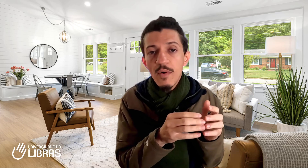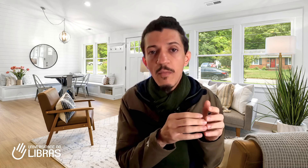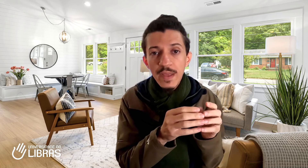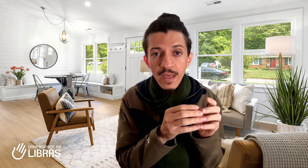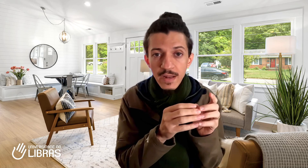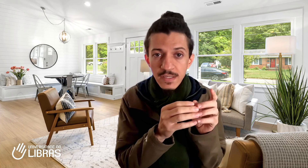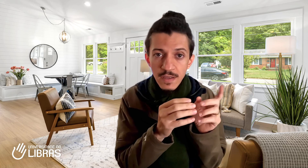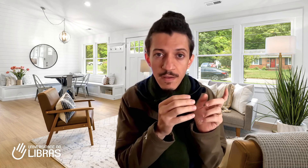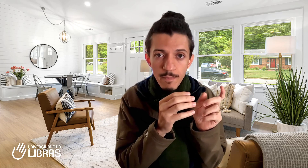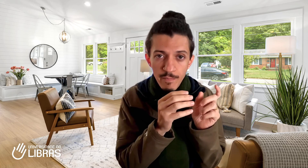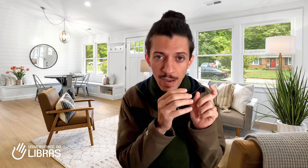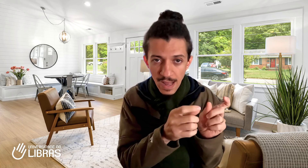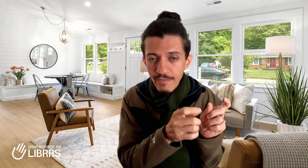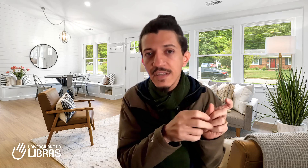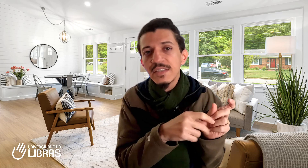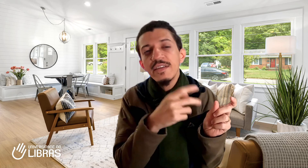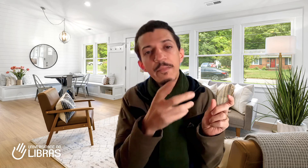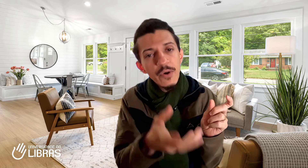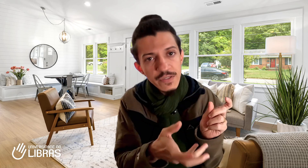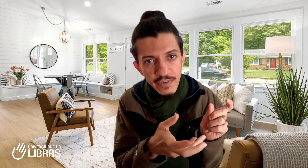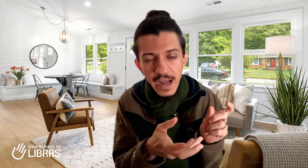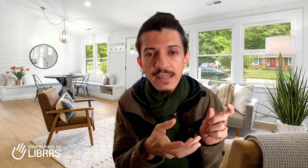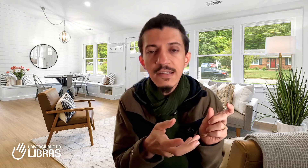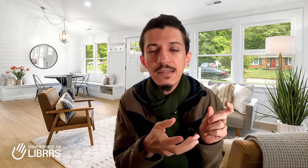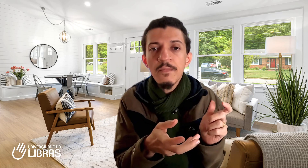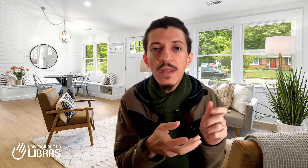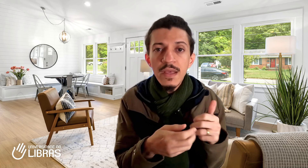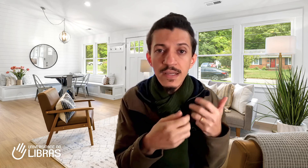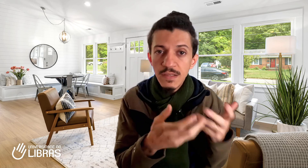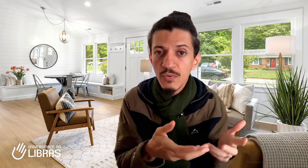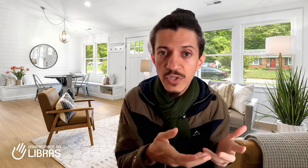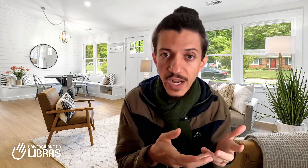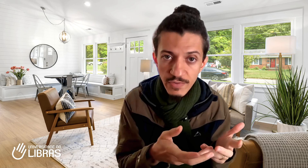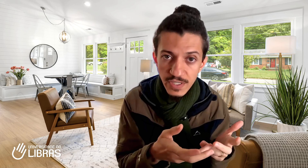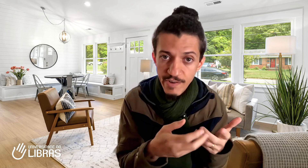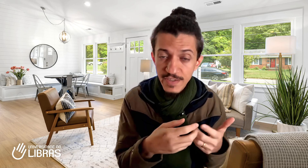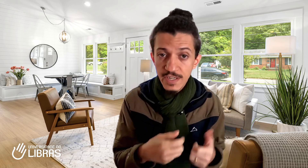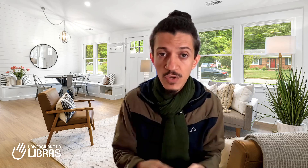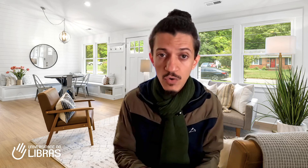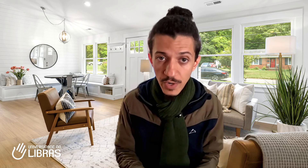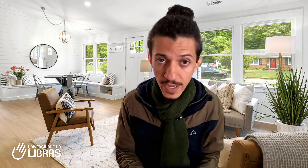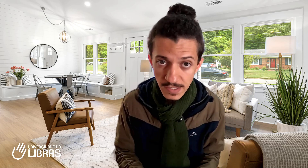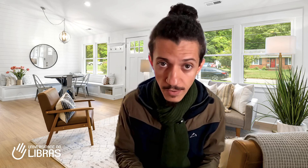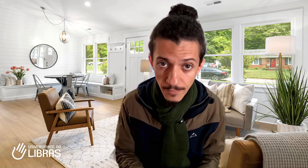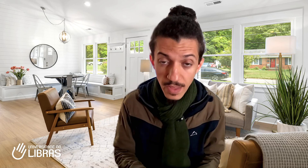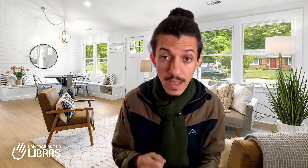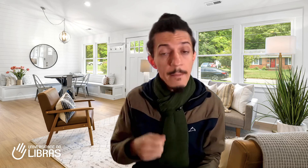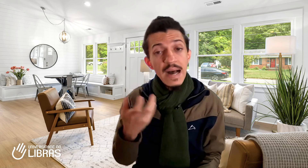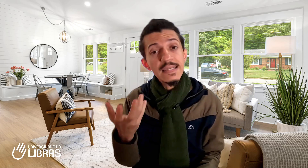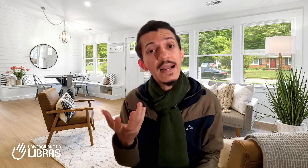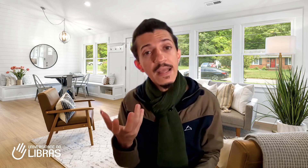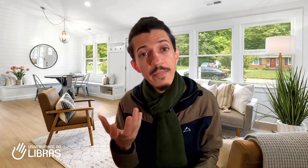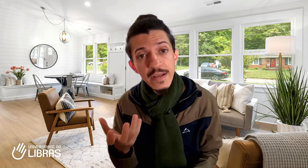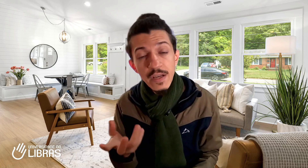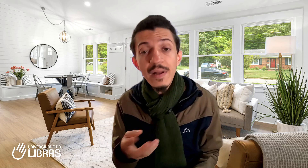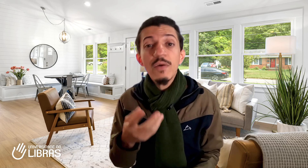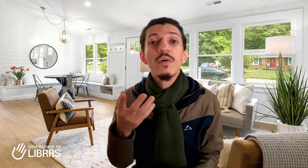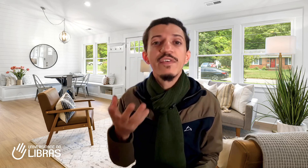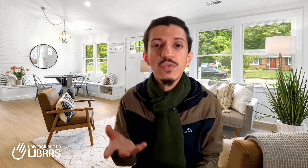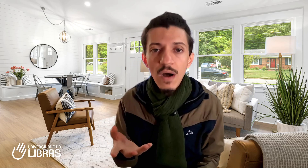pequenas palavras e depois frases, e assim por diante você vai fazendo sua comunicação. Mas a Libras é uma língua visual,